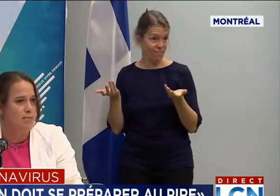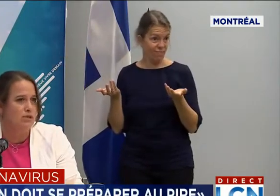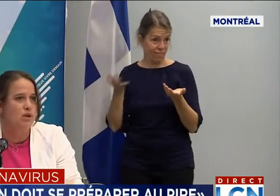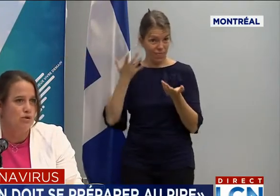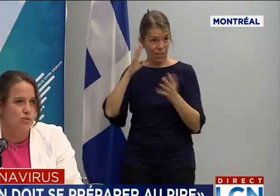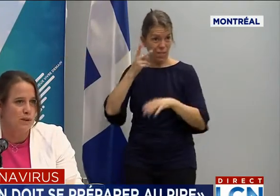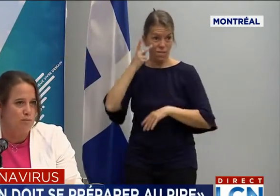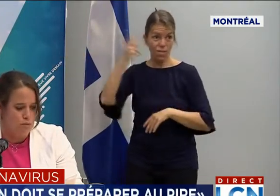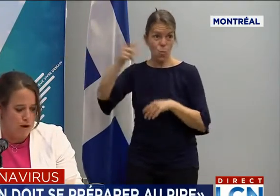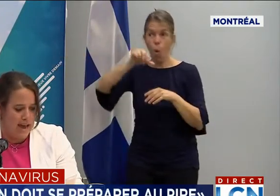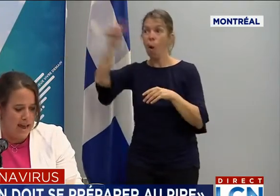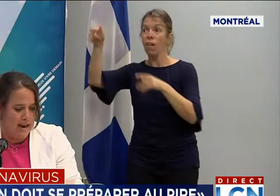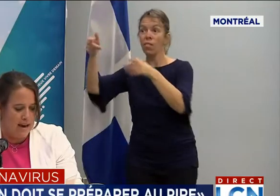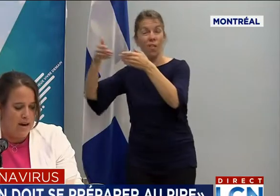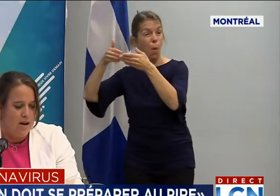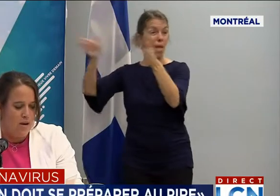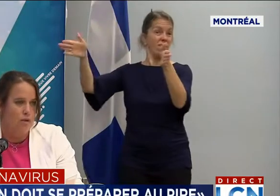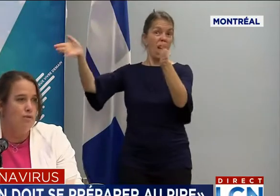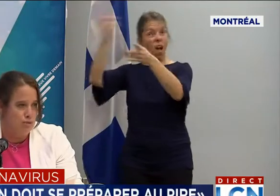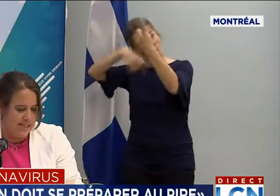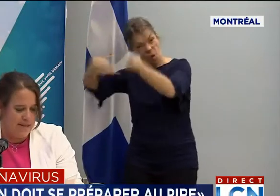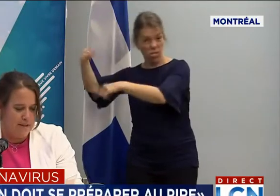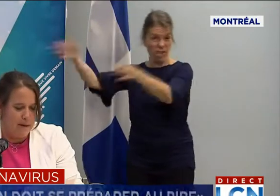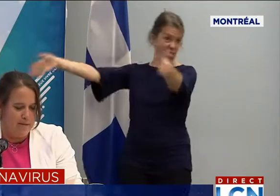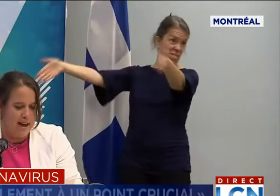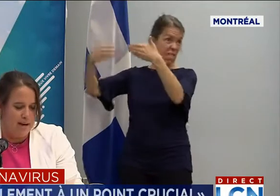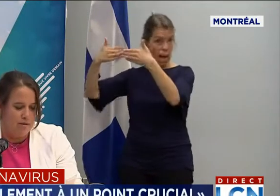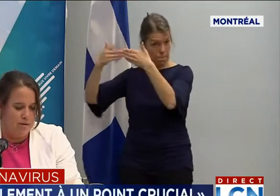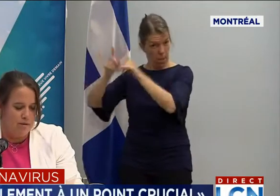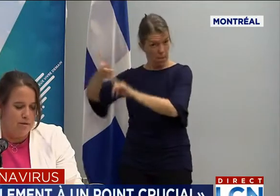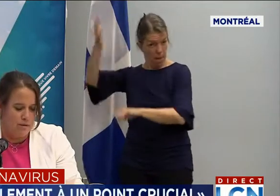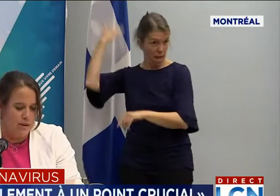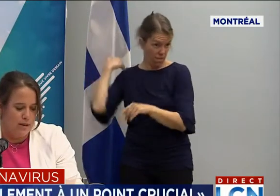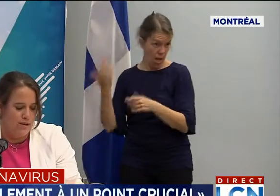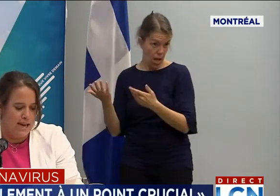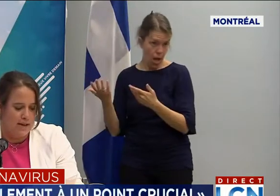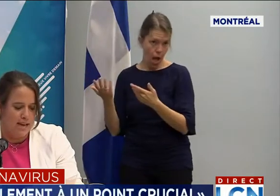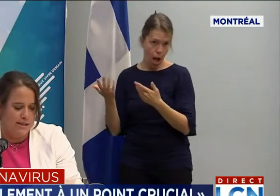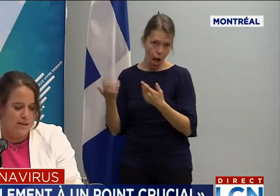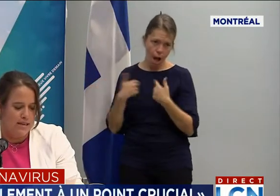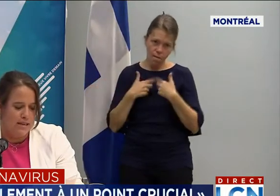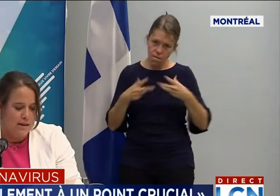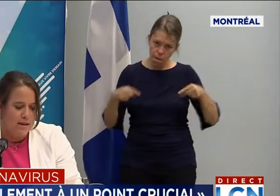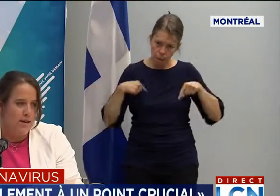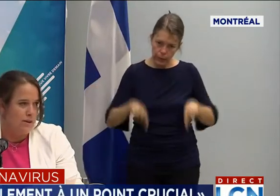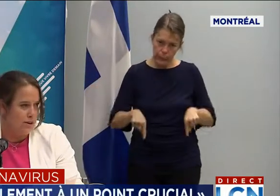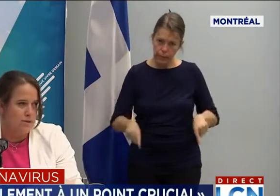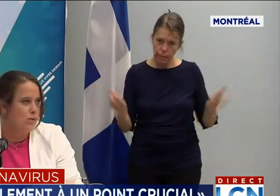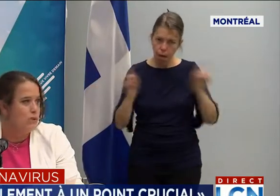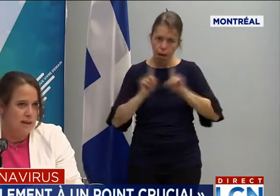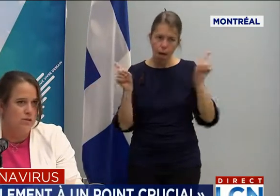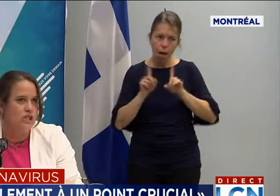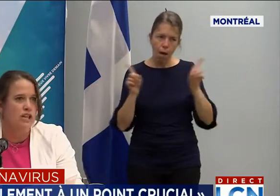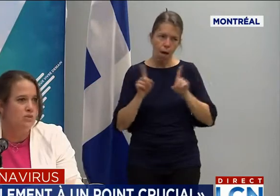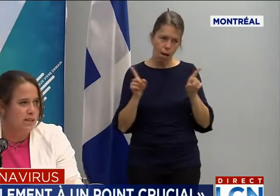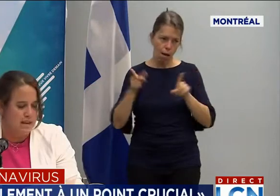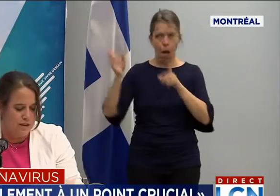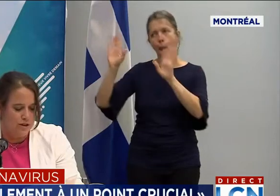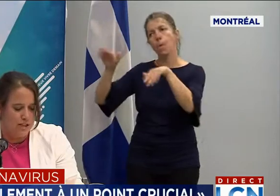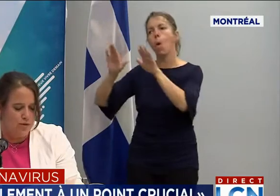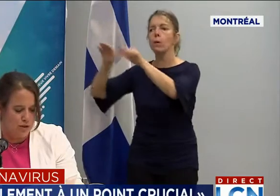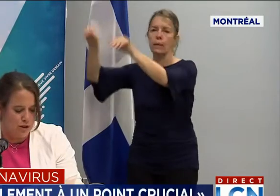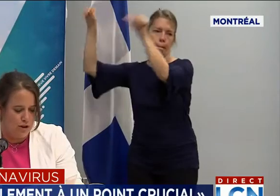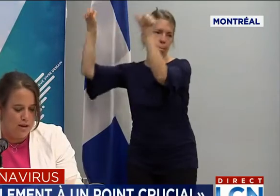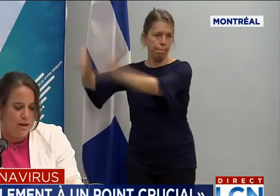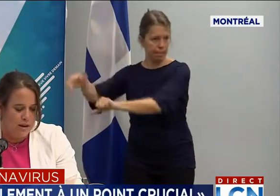certainement pas ce qu'on souhaite pour Montréal. On l'a vu, les effets pervers que ça a occasionnés, autant chez nos